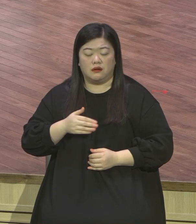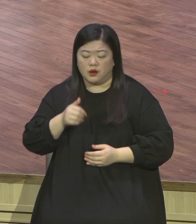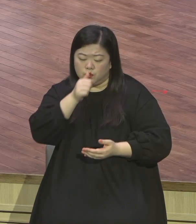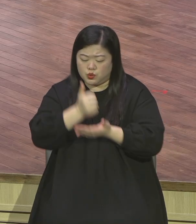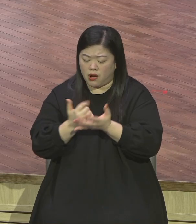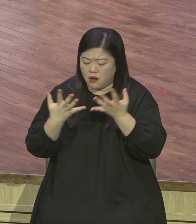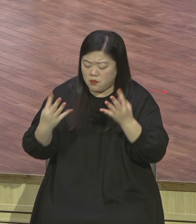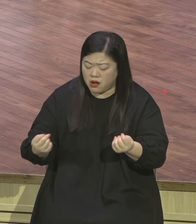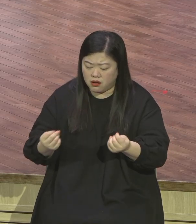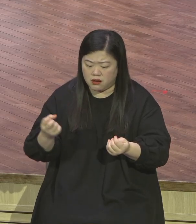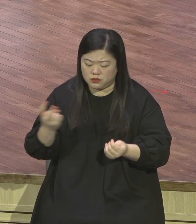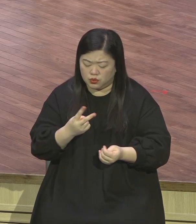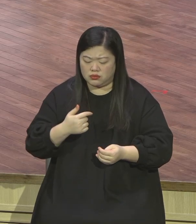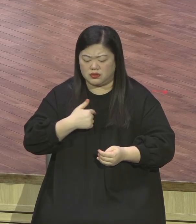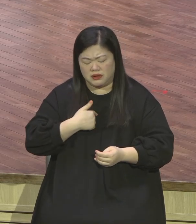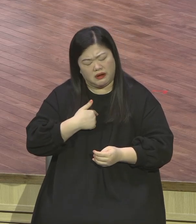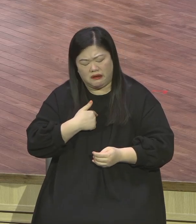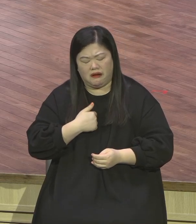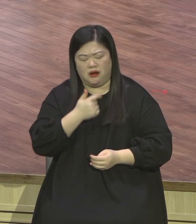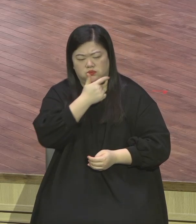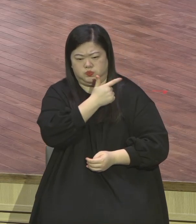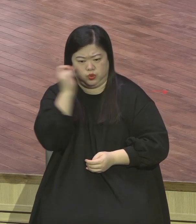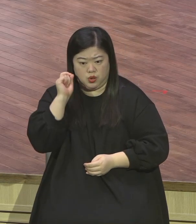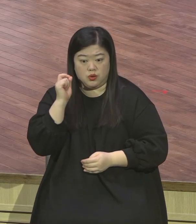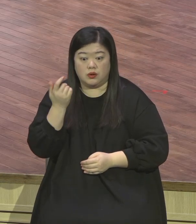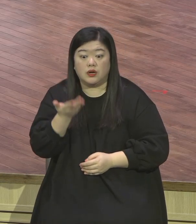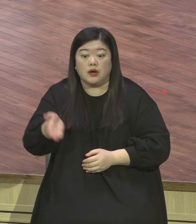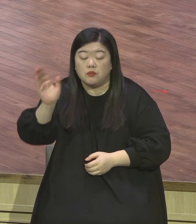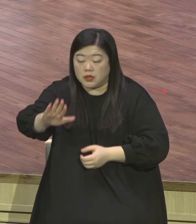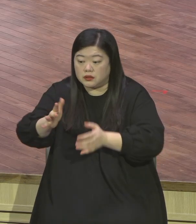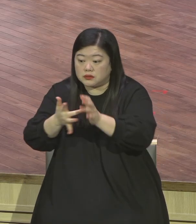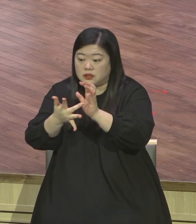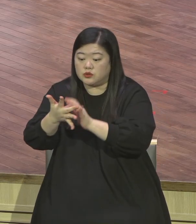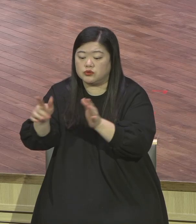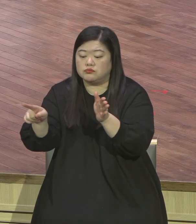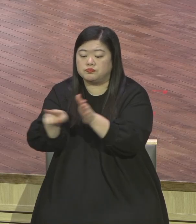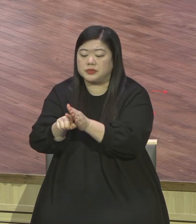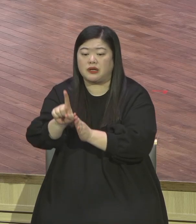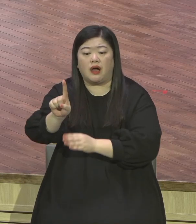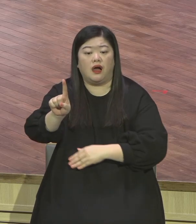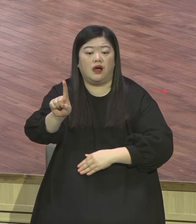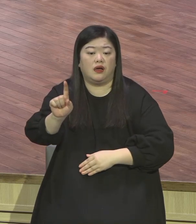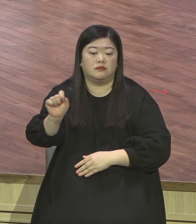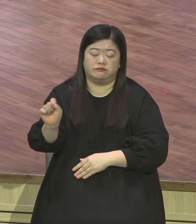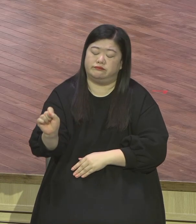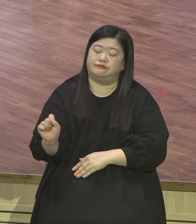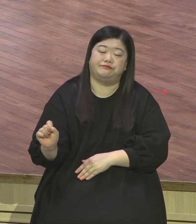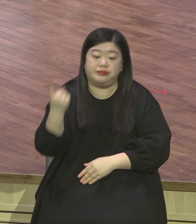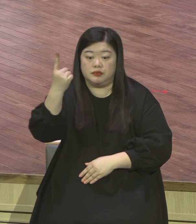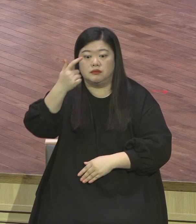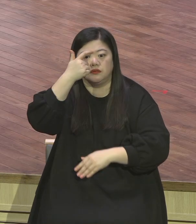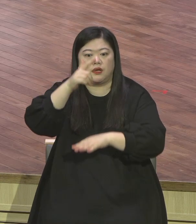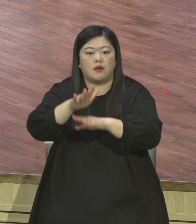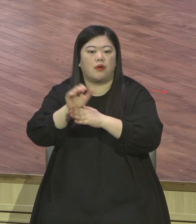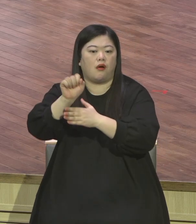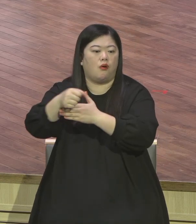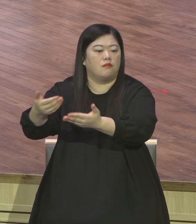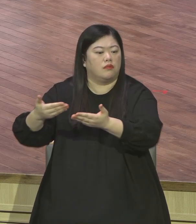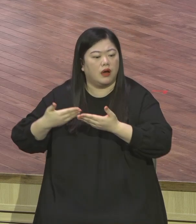예수 생명 얻어 하나님 앞에 나와 예배하게 됐으니 이 얼마나 감격스러운가